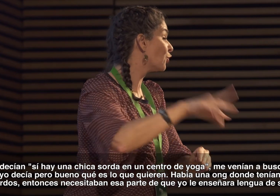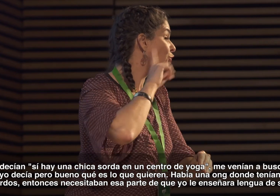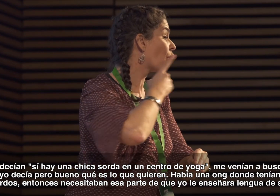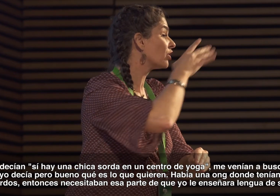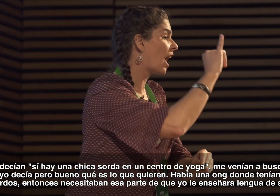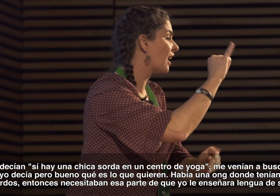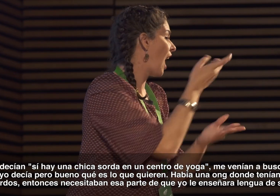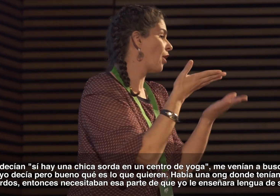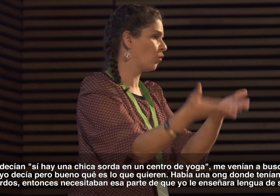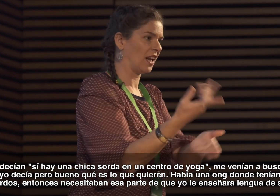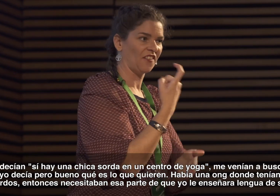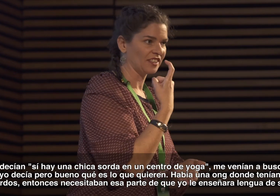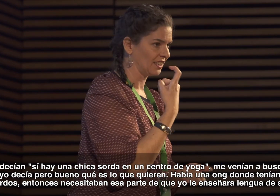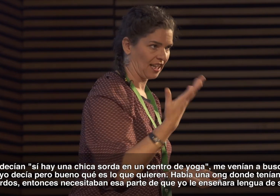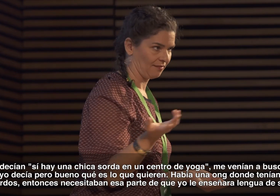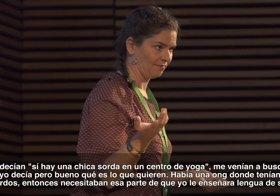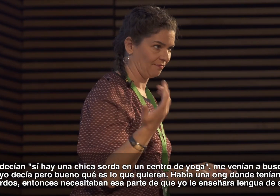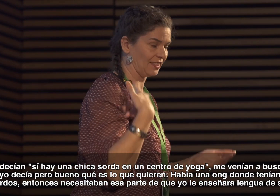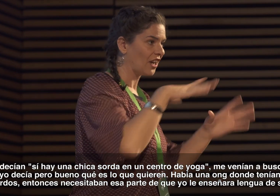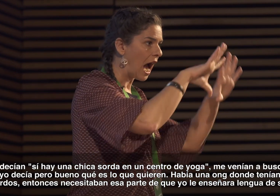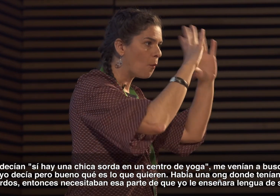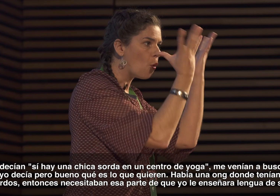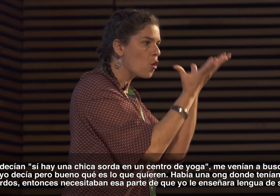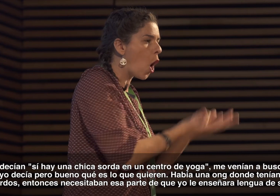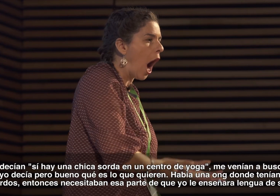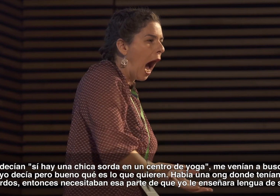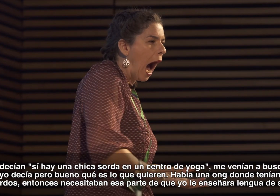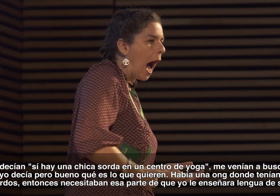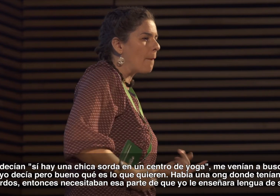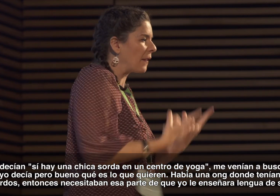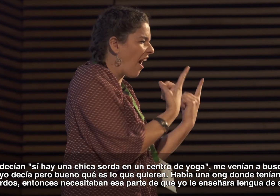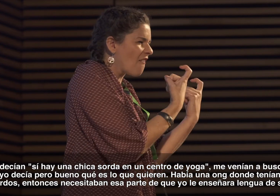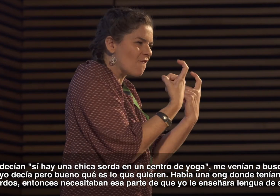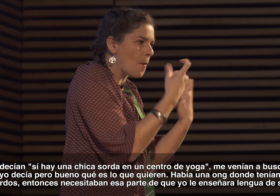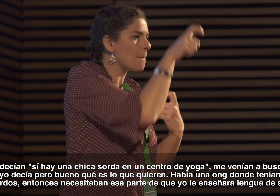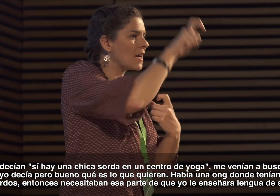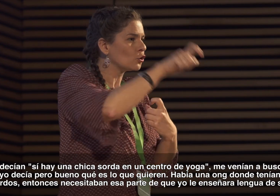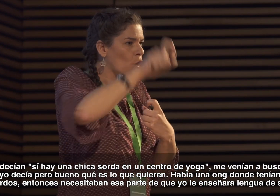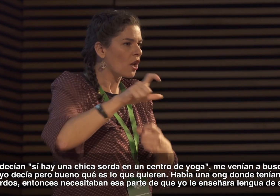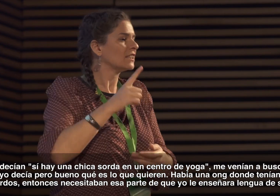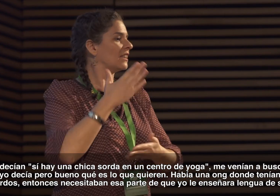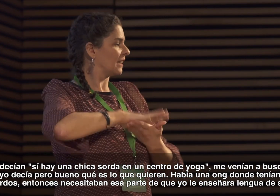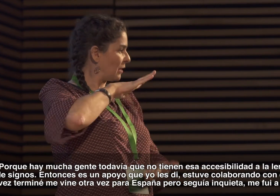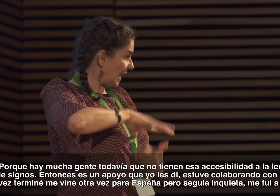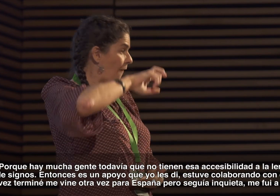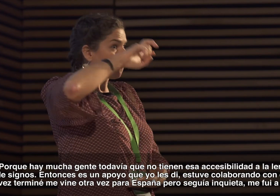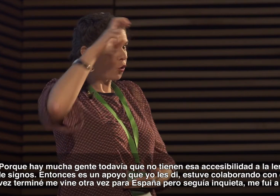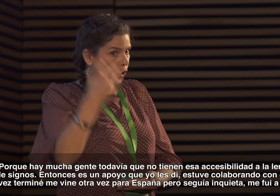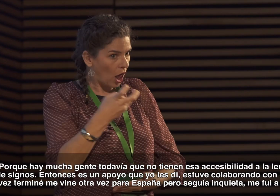Había una ONG donde tenían niños sordos y entonces necesitaban esa parte de que yo les enseñara lengua de signos porque hay muchísima gente que